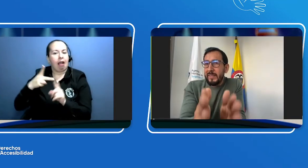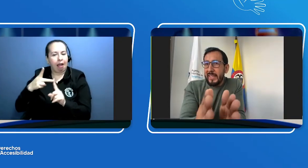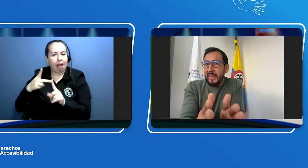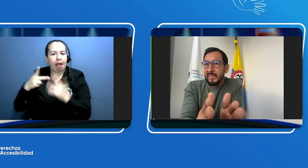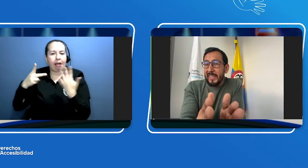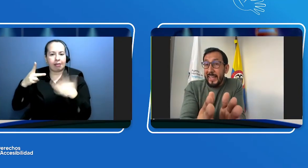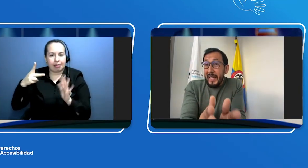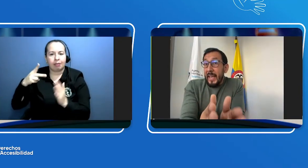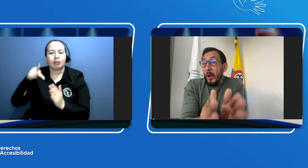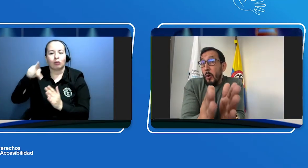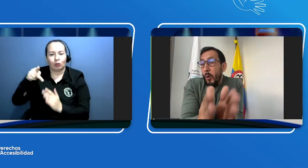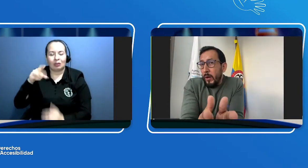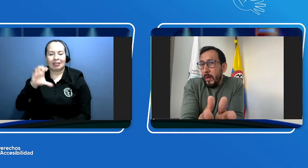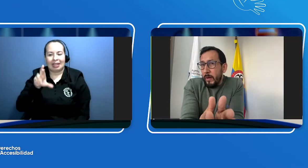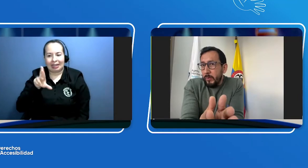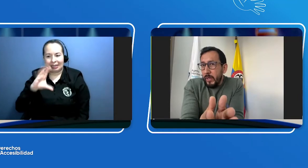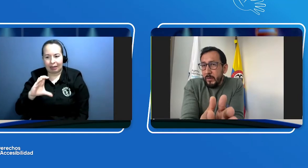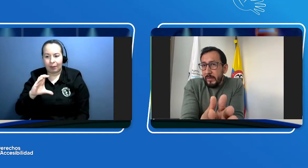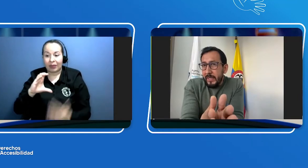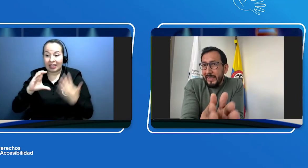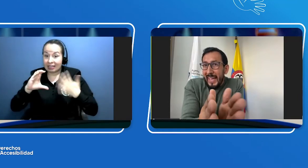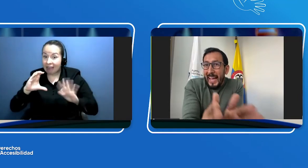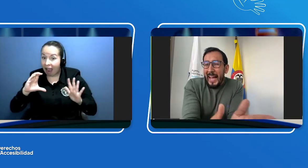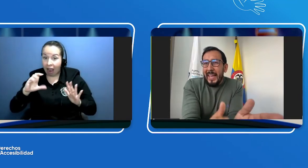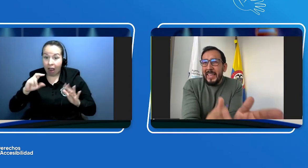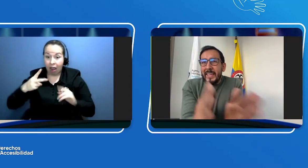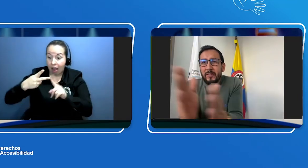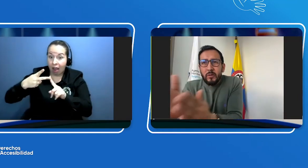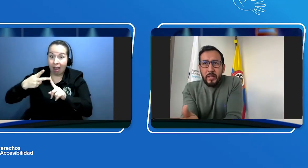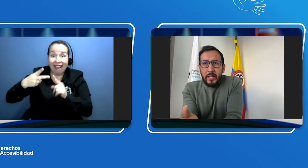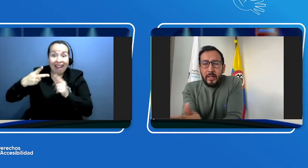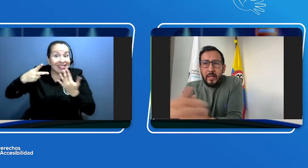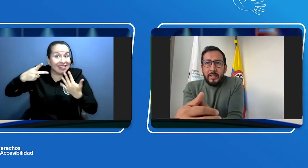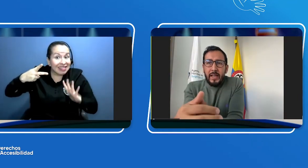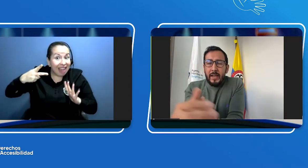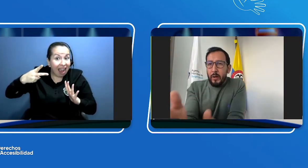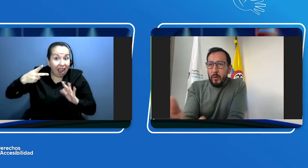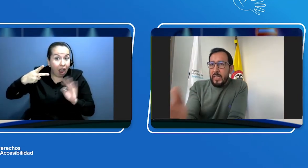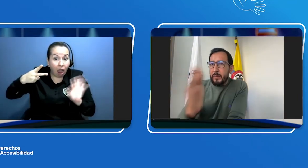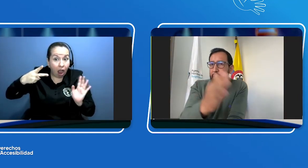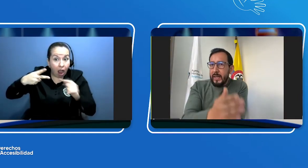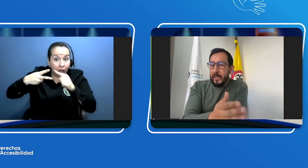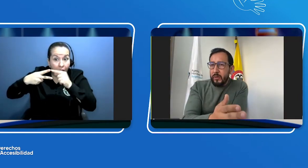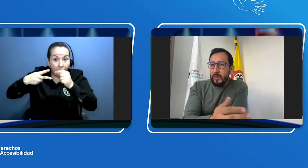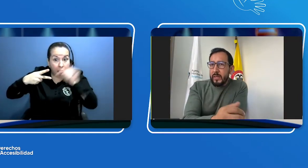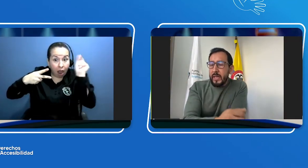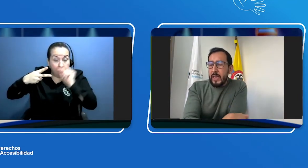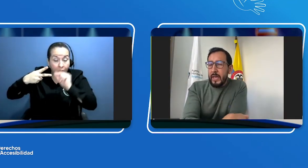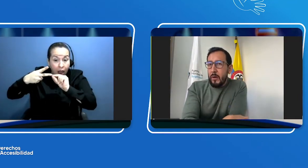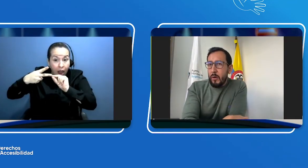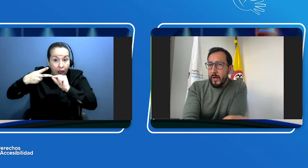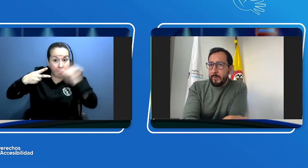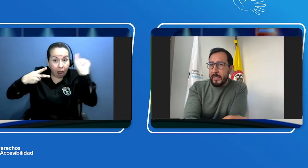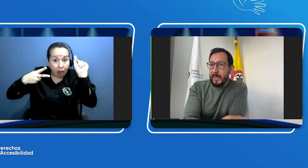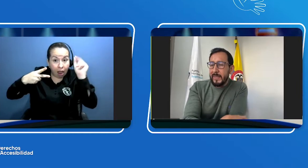CRC. Luego de haber obtenido el CRC, ahí es donde ya luego de las verificaciones respectivas,